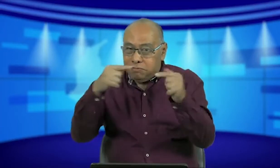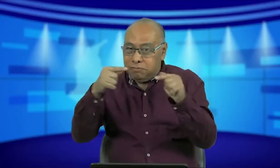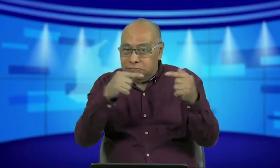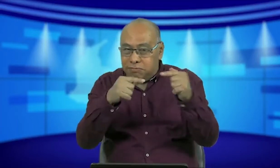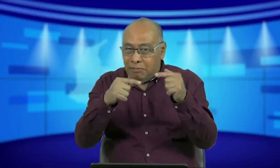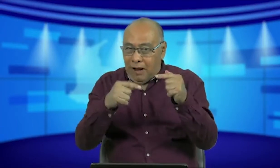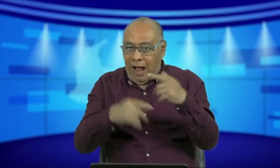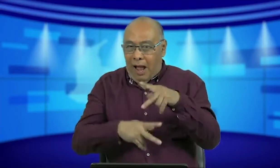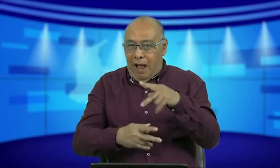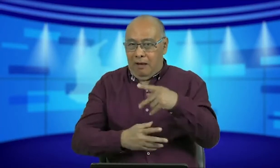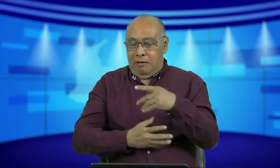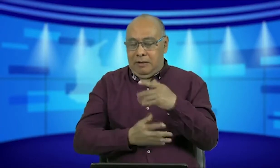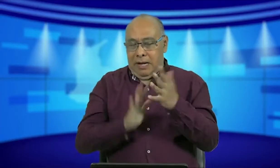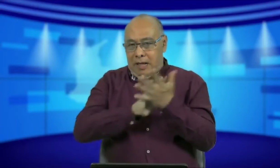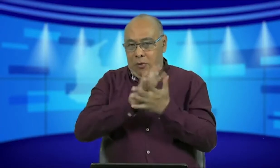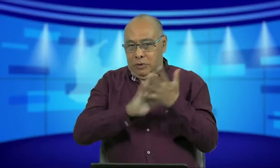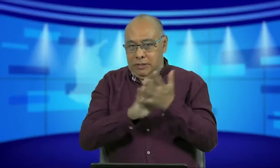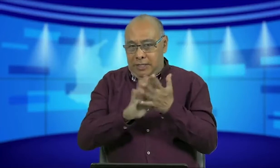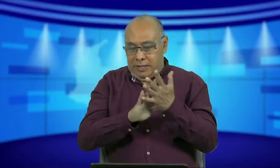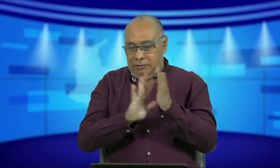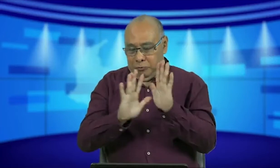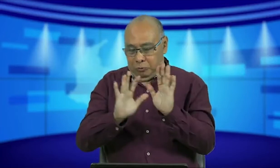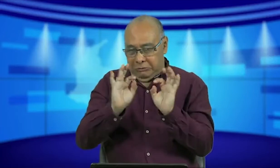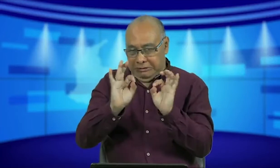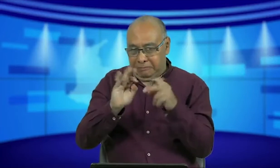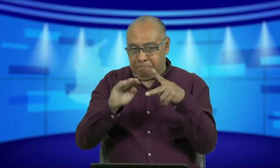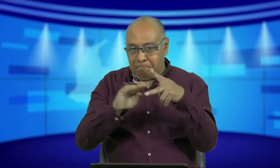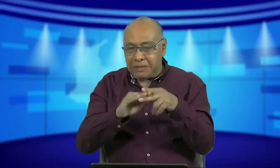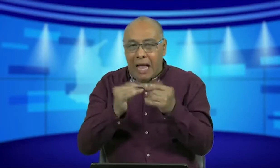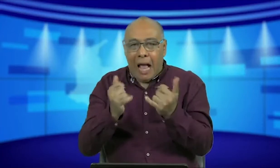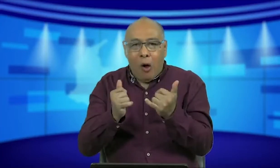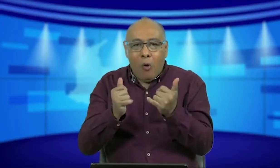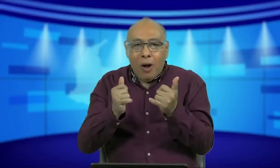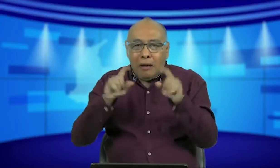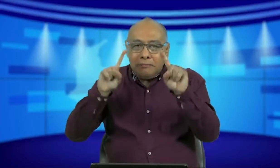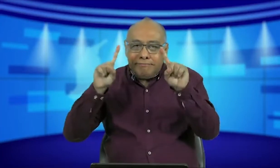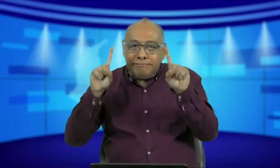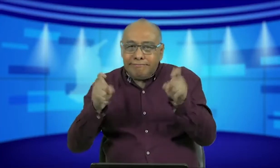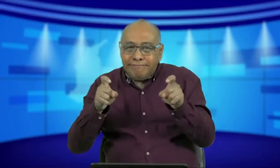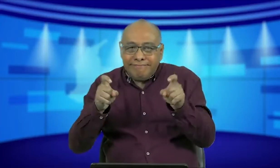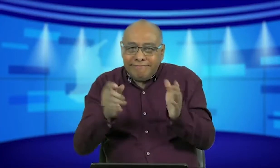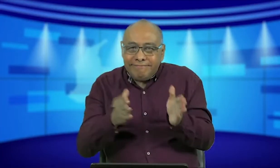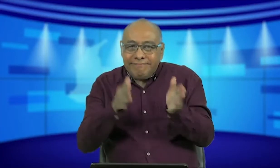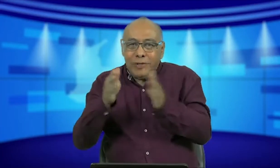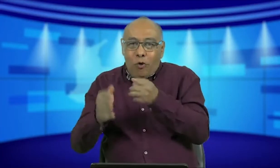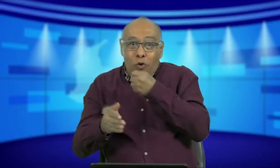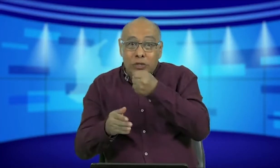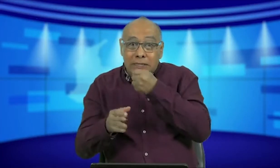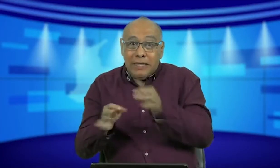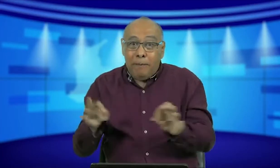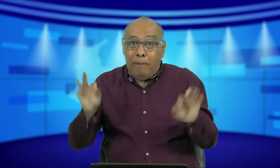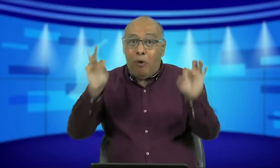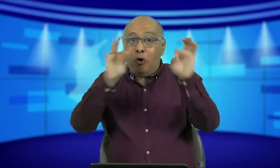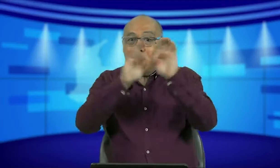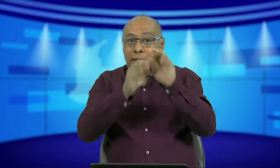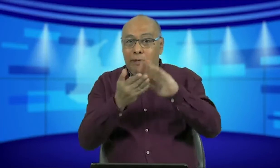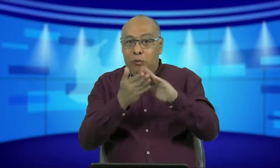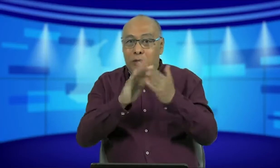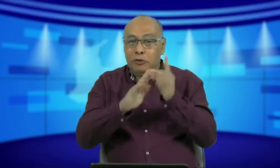Continuaremos entonces con la segunda parte del debate sobre patrimonio cultural después de estas secciones